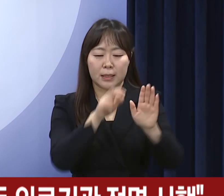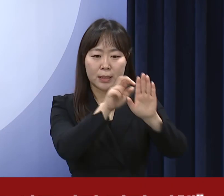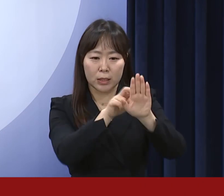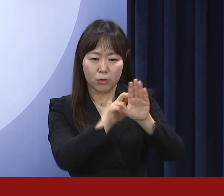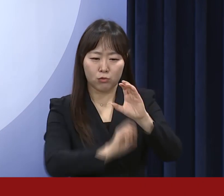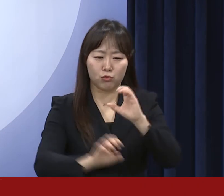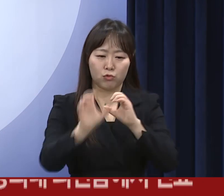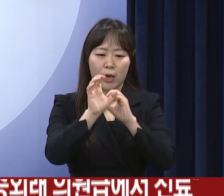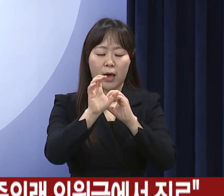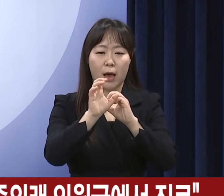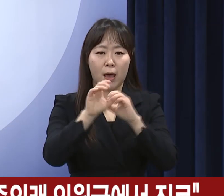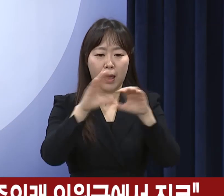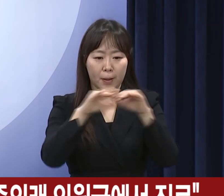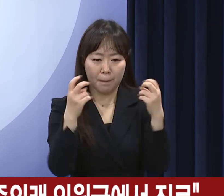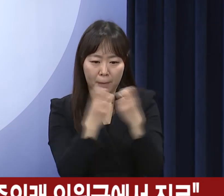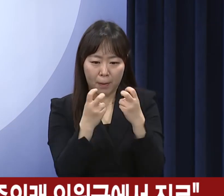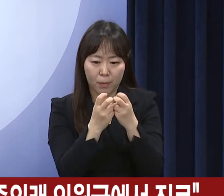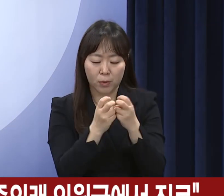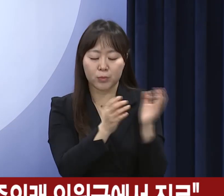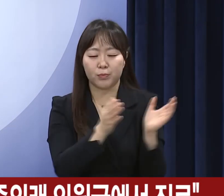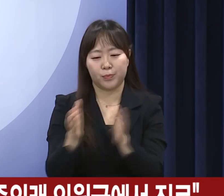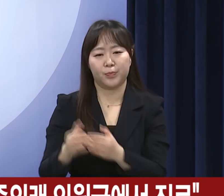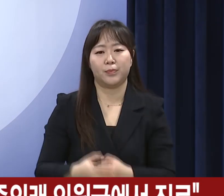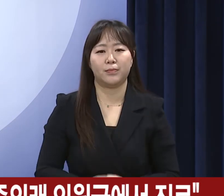대책을 수립하기로 하였습니다.